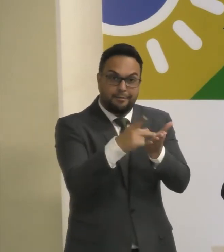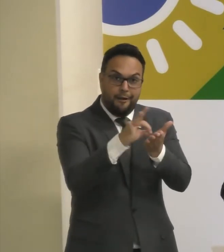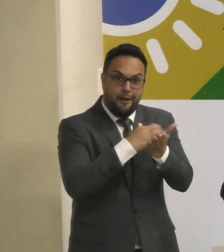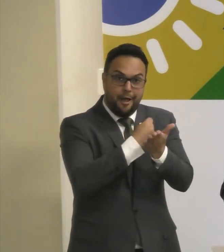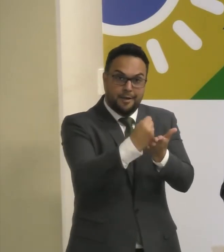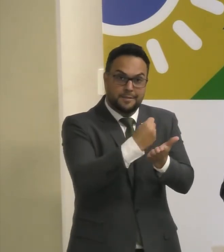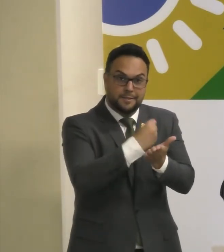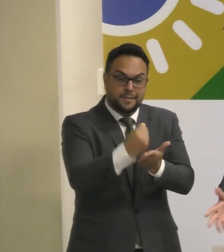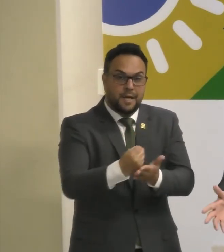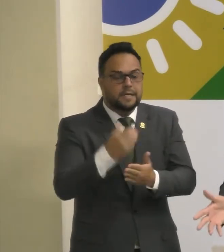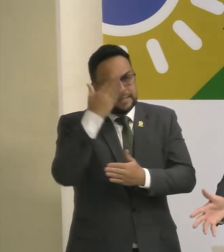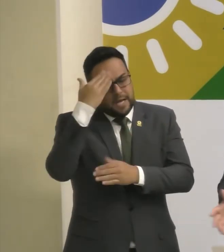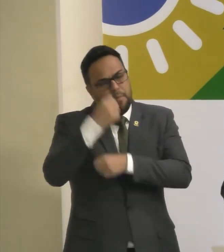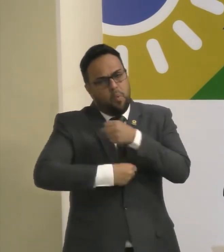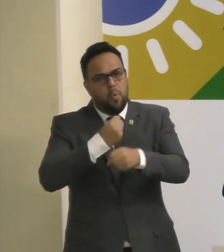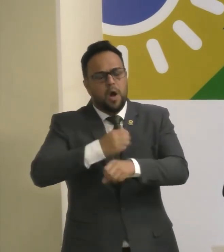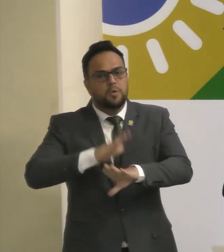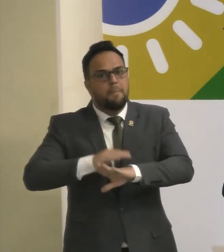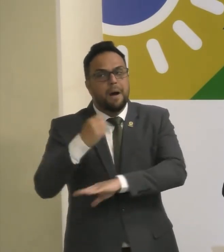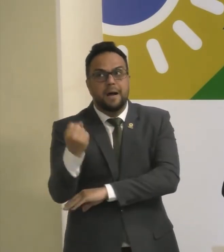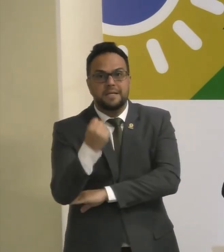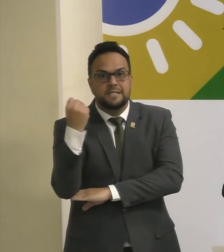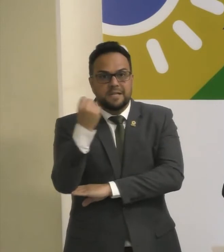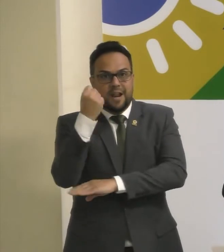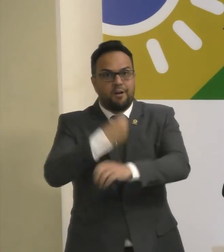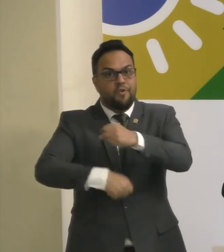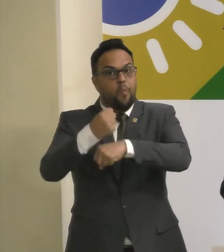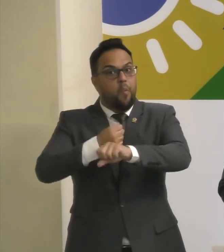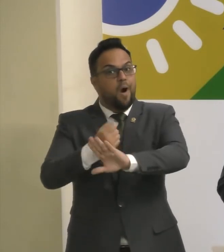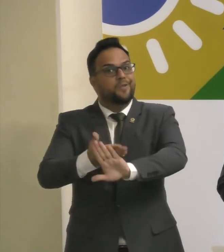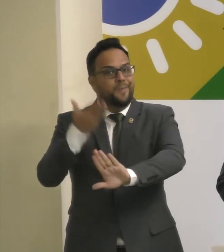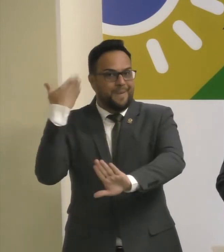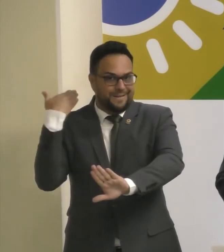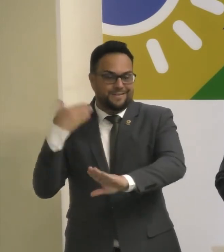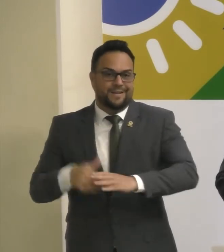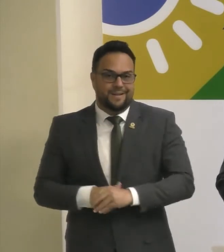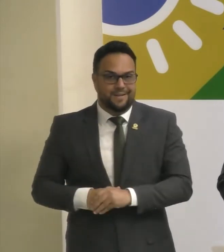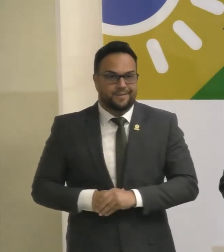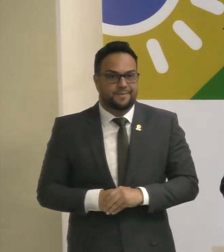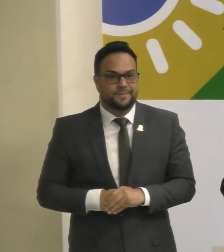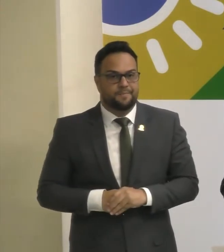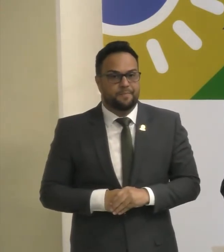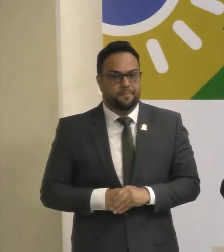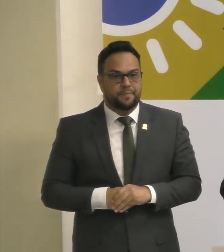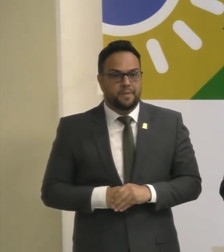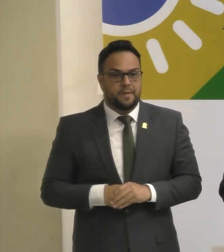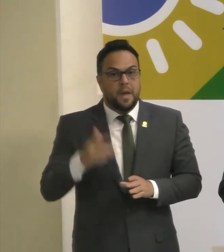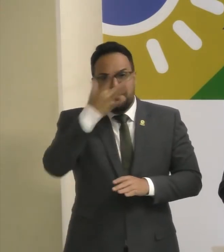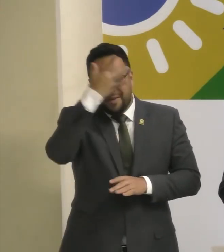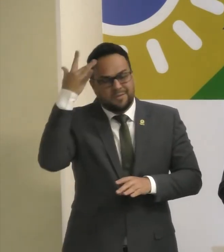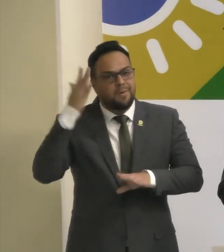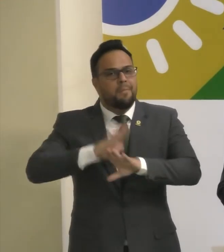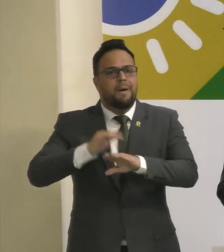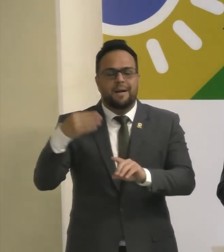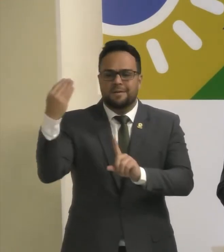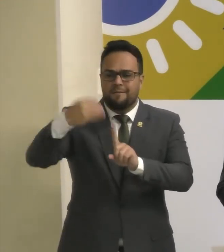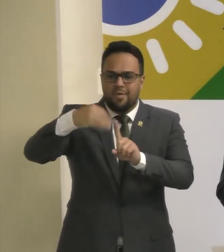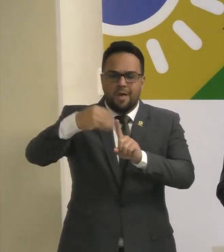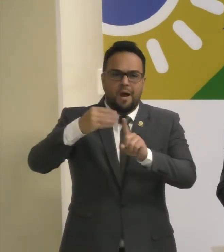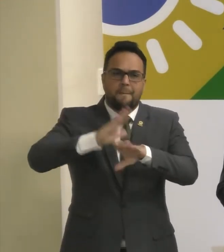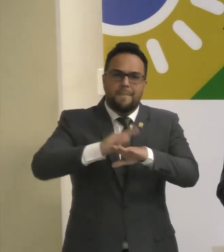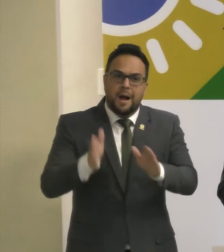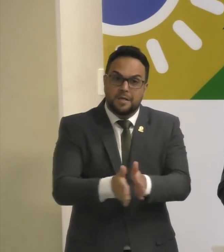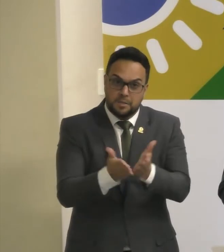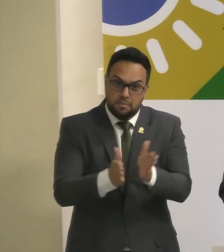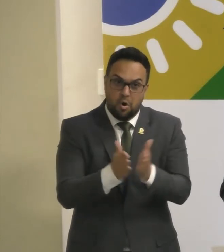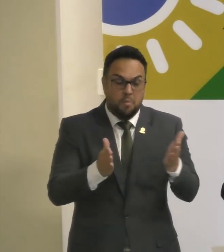mais grave da pandemia, que foi, parece, o ano passado. Então, esses mais vulneráveis, esses mais humildes, são atingidos,